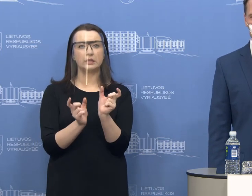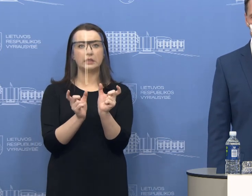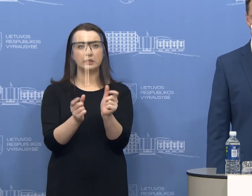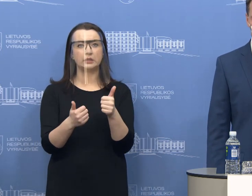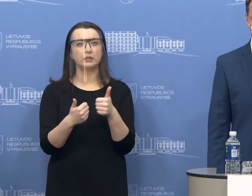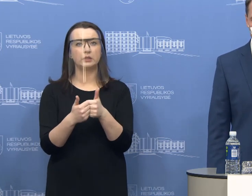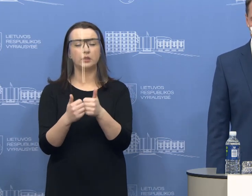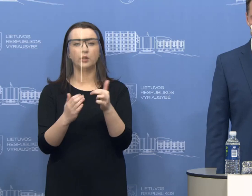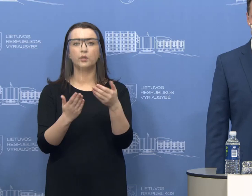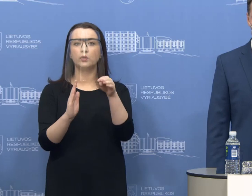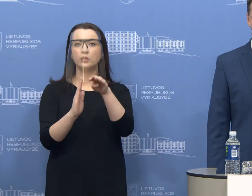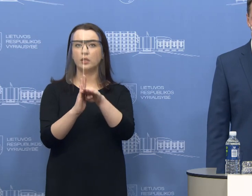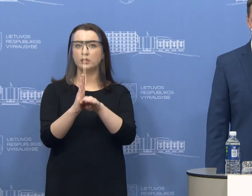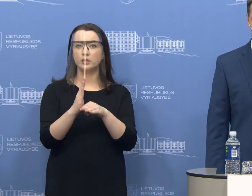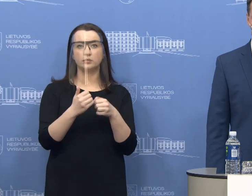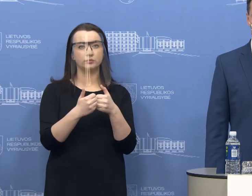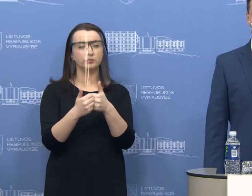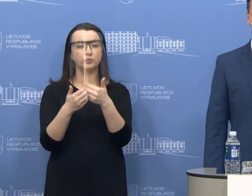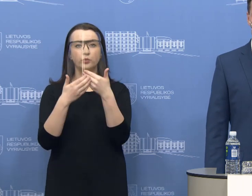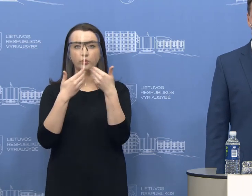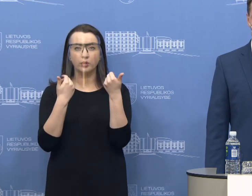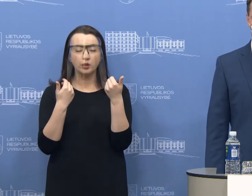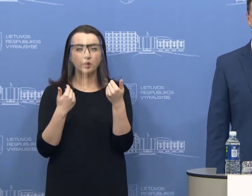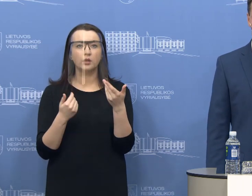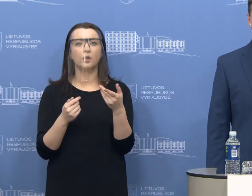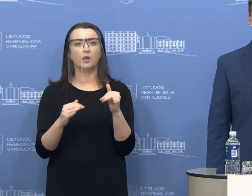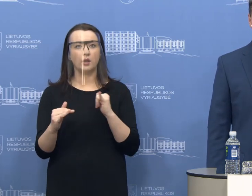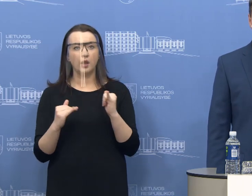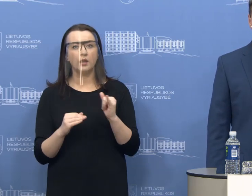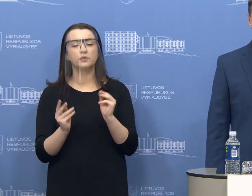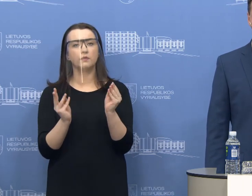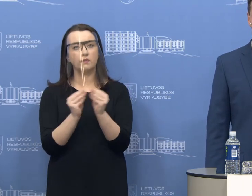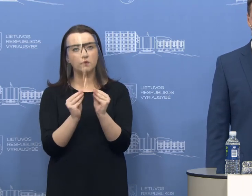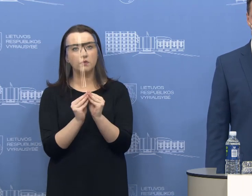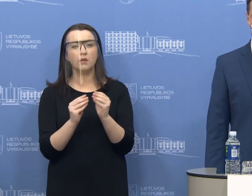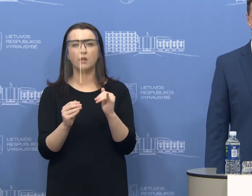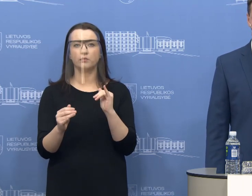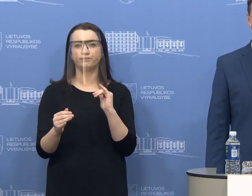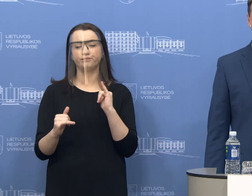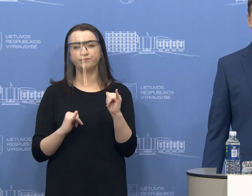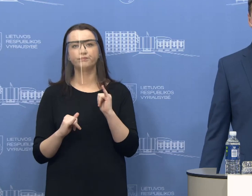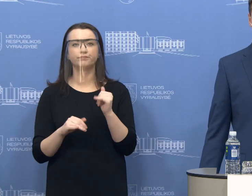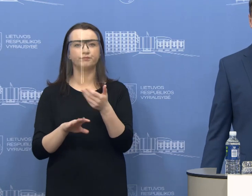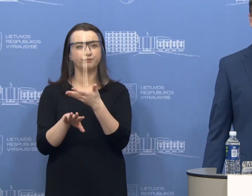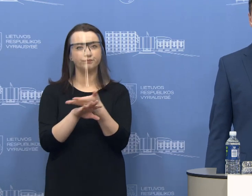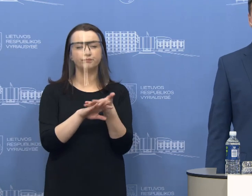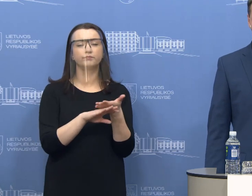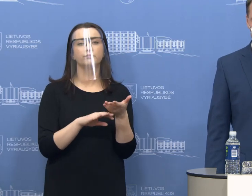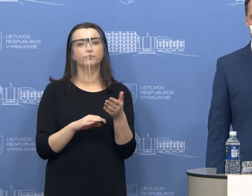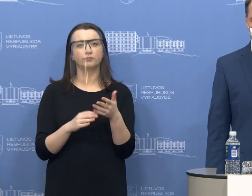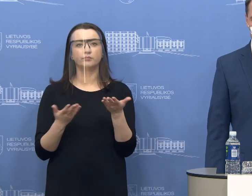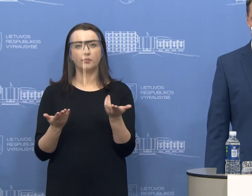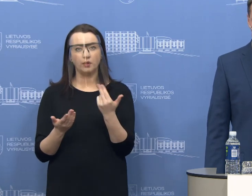ir jeigu šitų taisyklių nesilaikys ir visiekti elgsis neatsakingai, sukeldamas grėsmę visiem aplinkiniam,